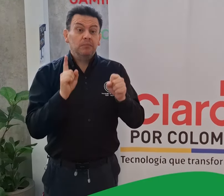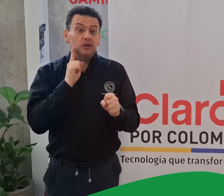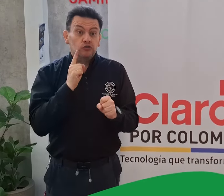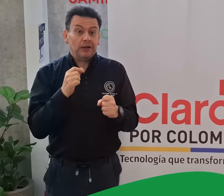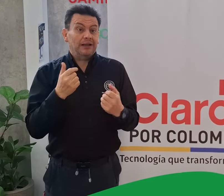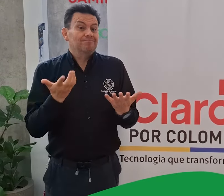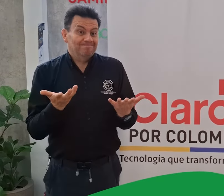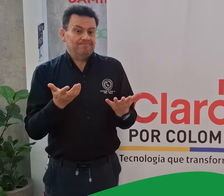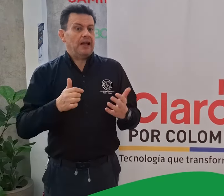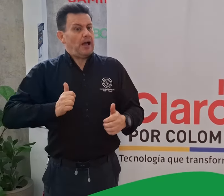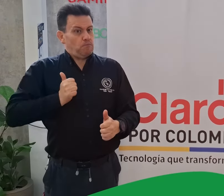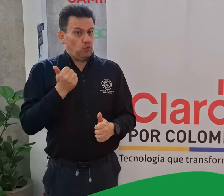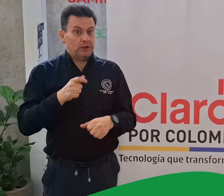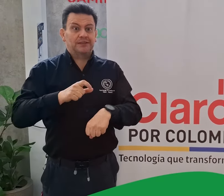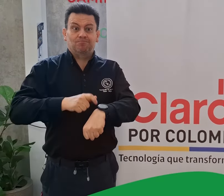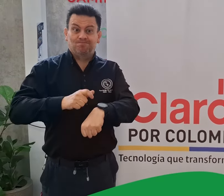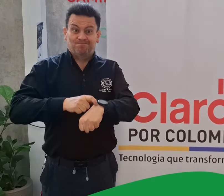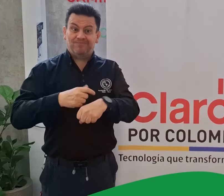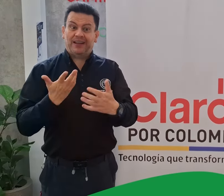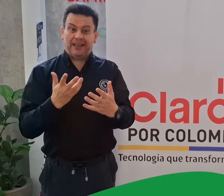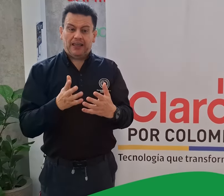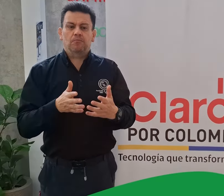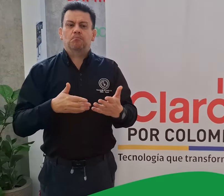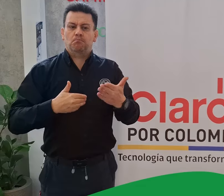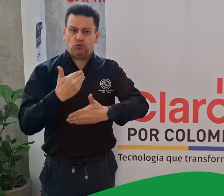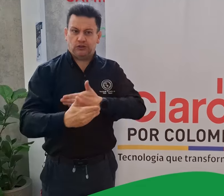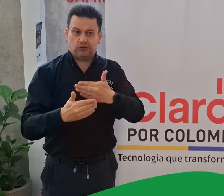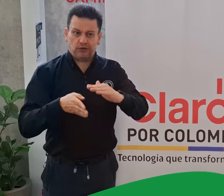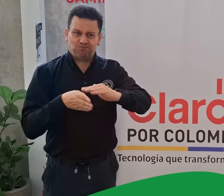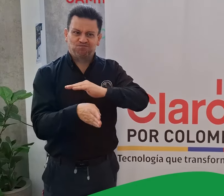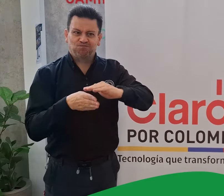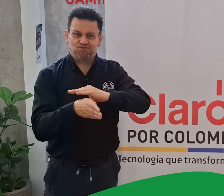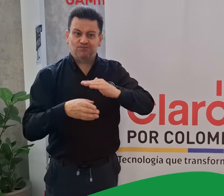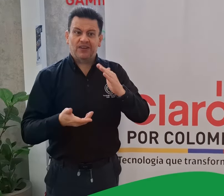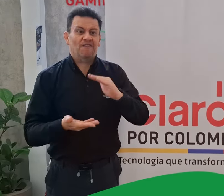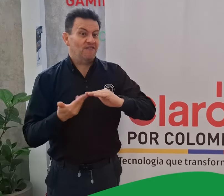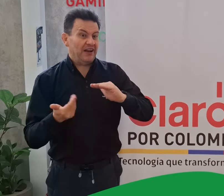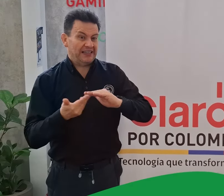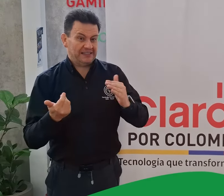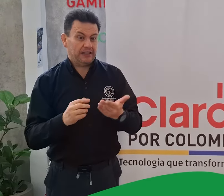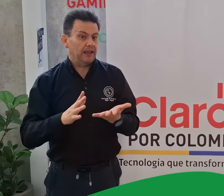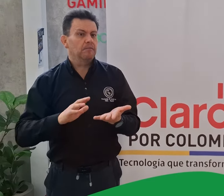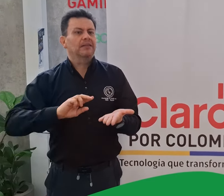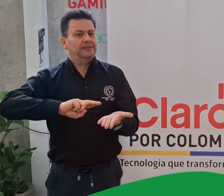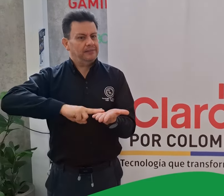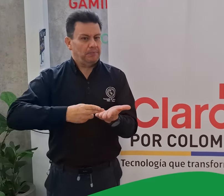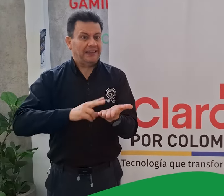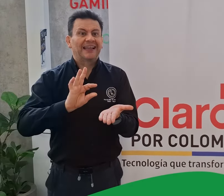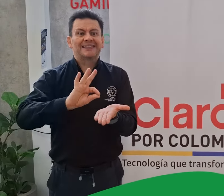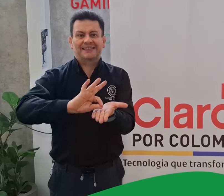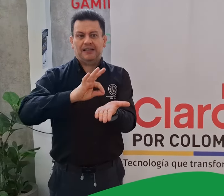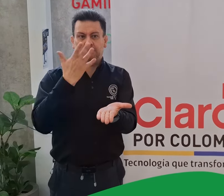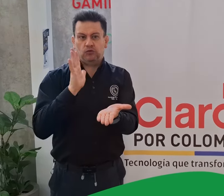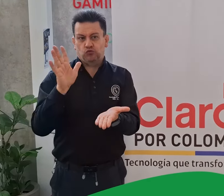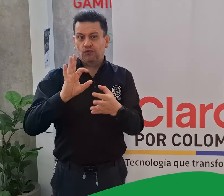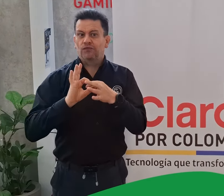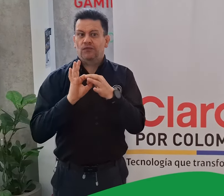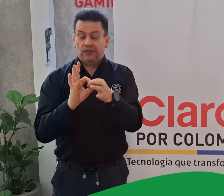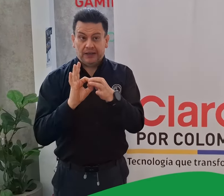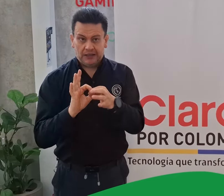que ofrecen por medio de Servir, dispuesto desde FENASCOL. Esto empezó hace dos años y hoy se hizo el relanzamiento